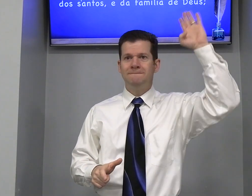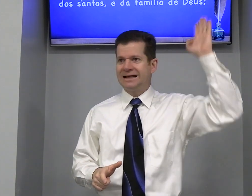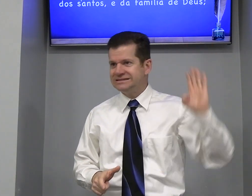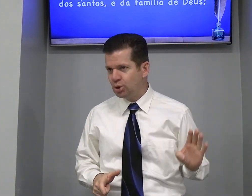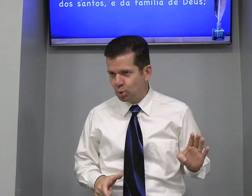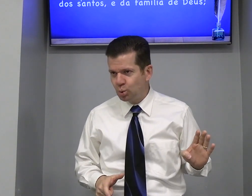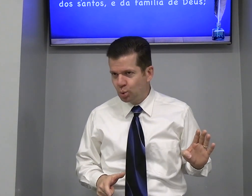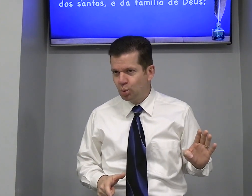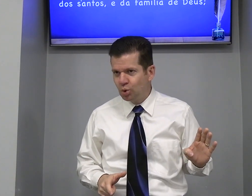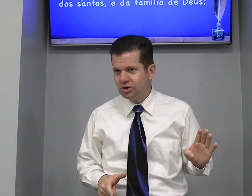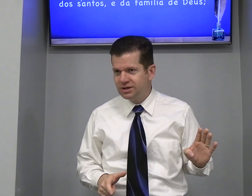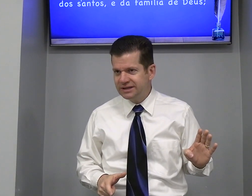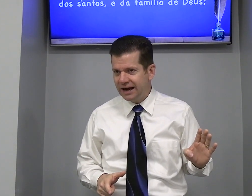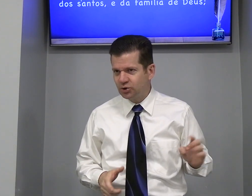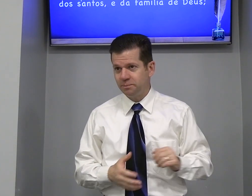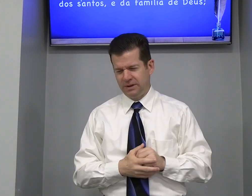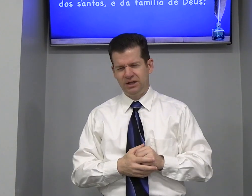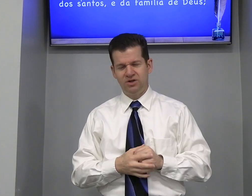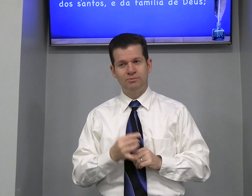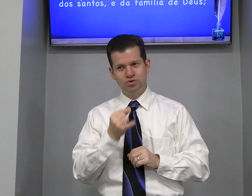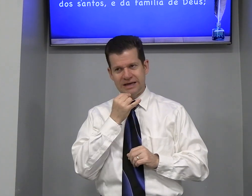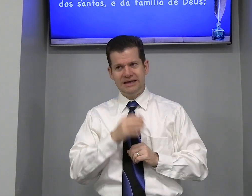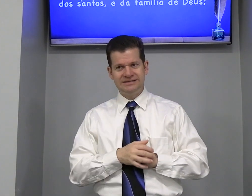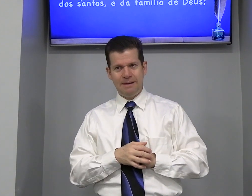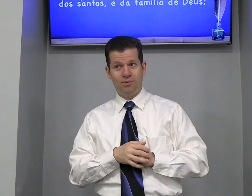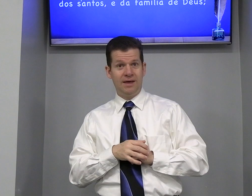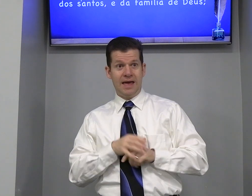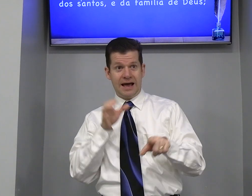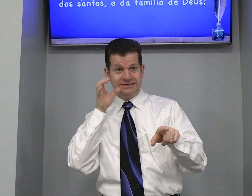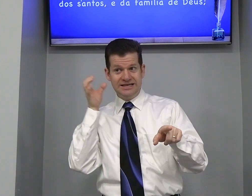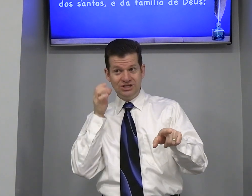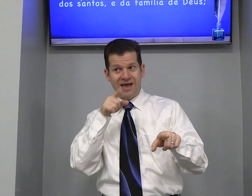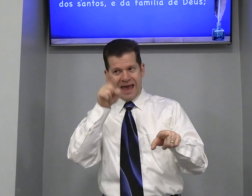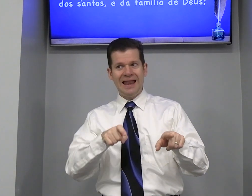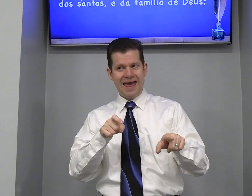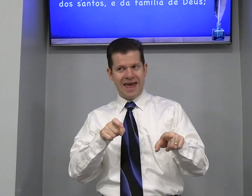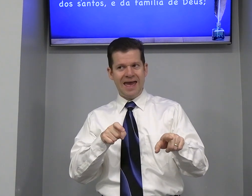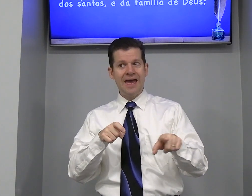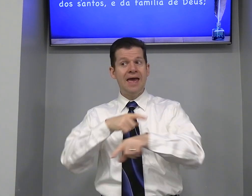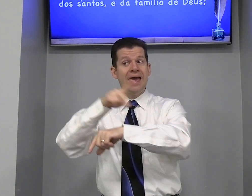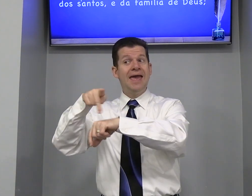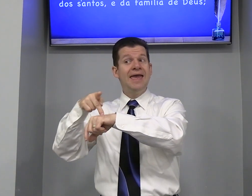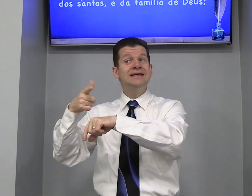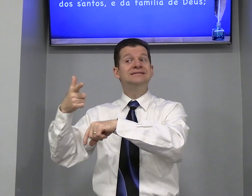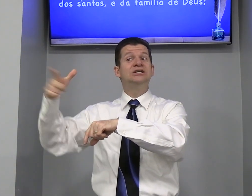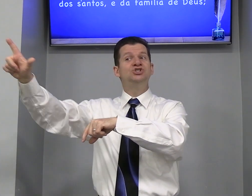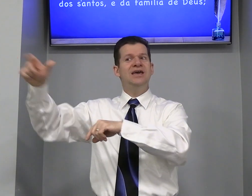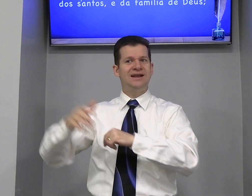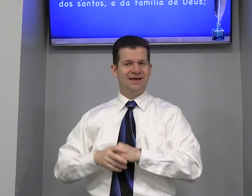Brasil Certo? Nós vamos Usar Exemplo A Cíntia Ela é Estrangeira